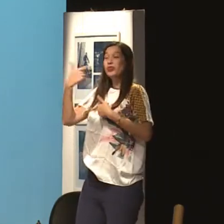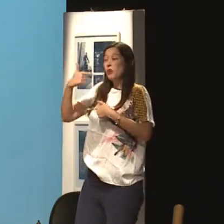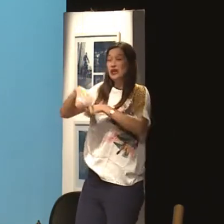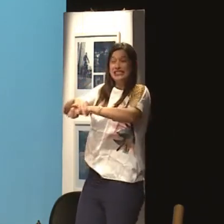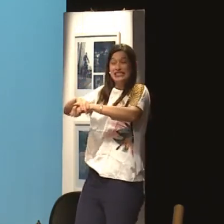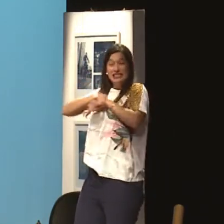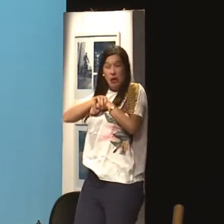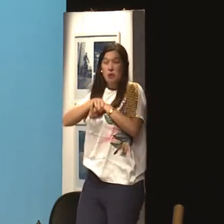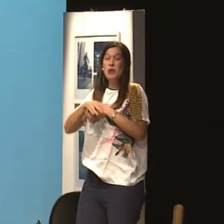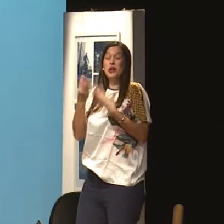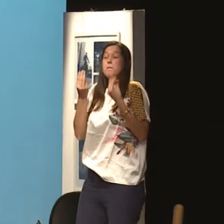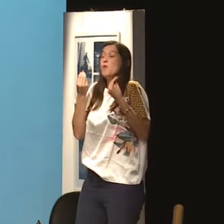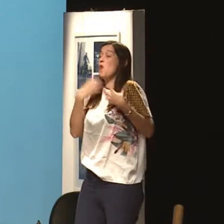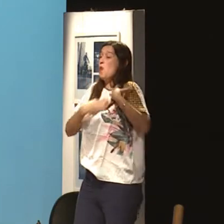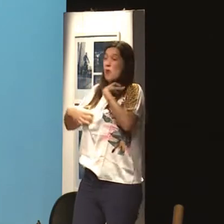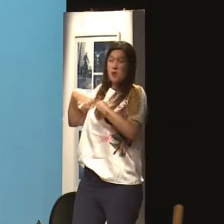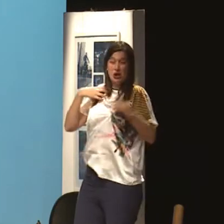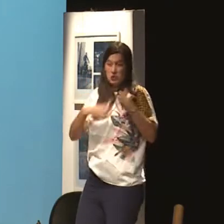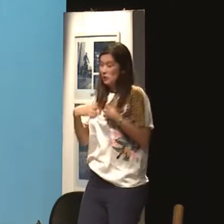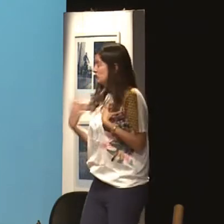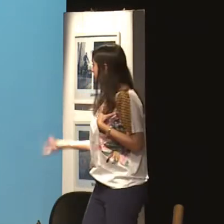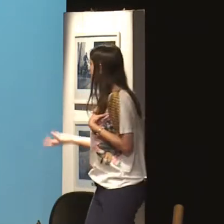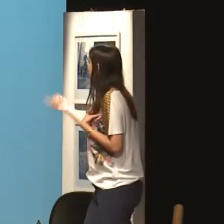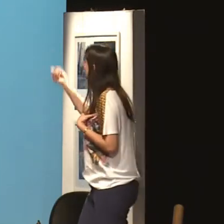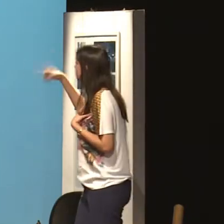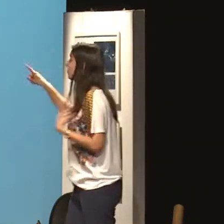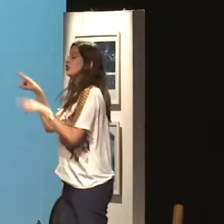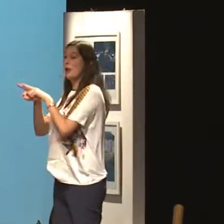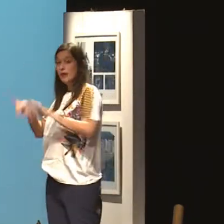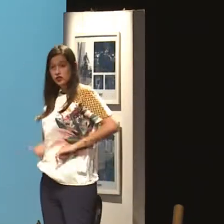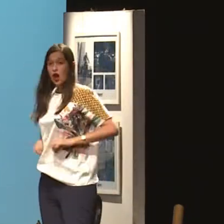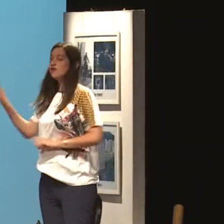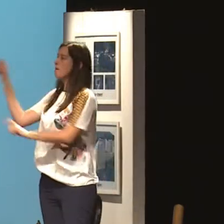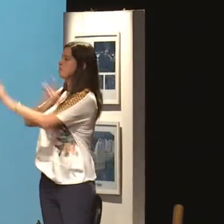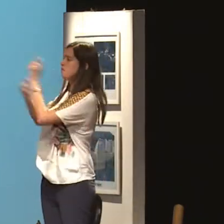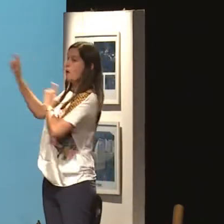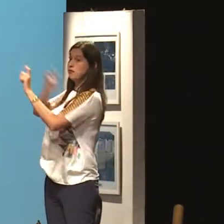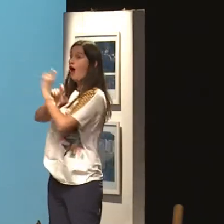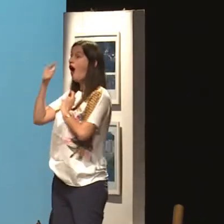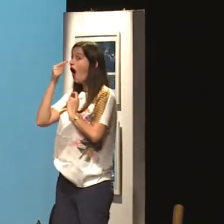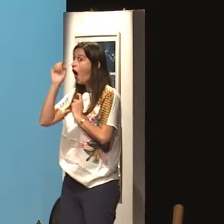oprimidas, não se sentem seguras. Elas vivem sofrem